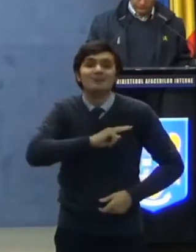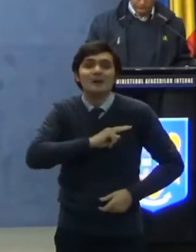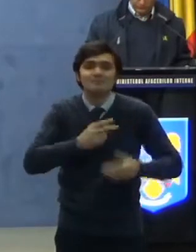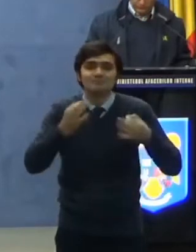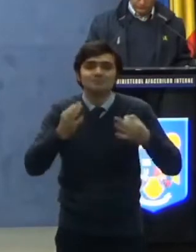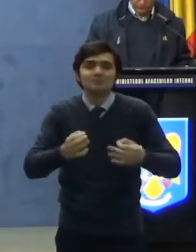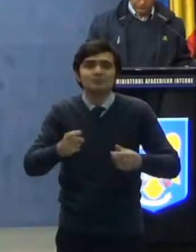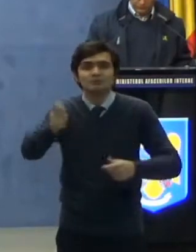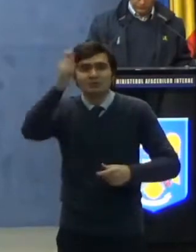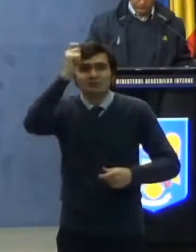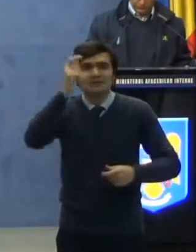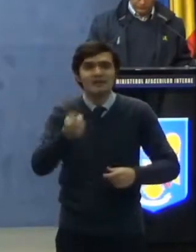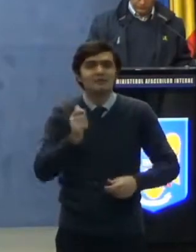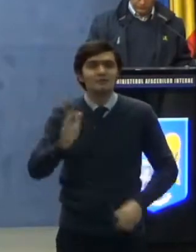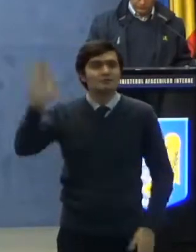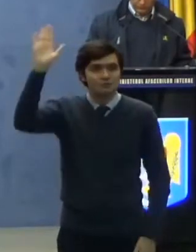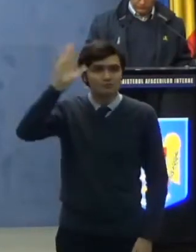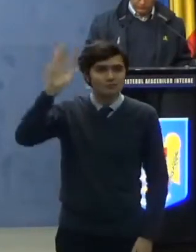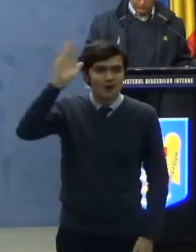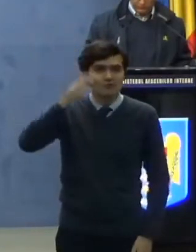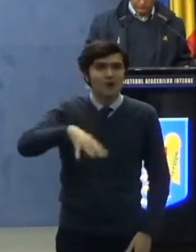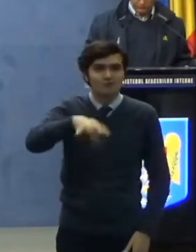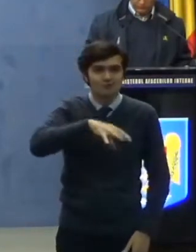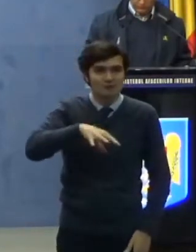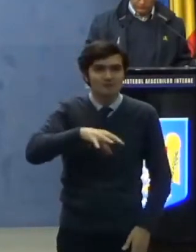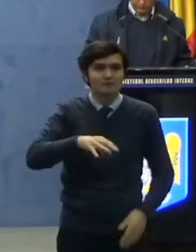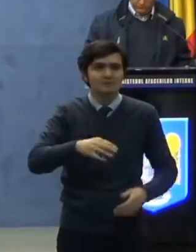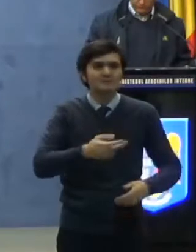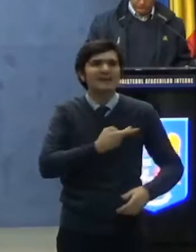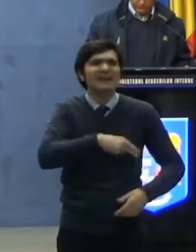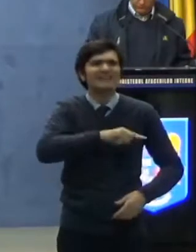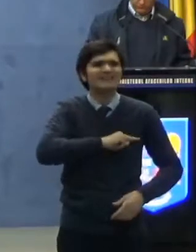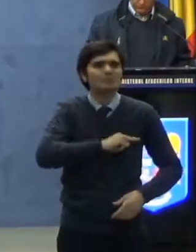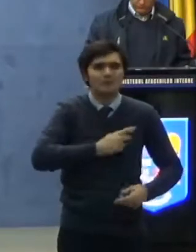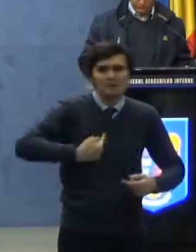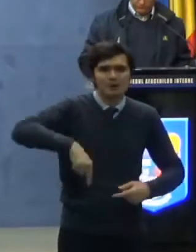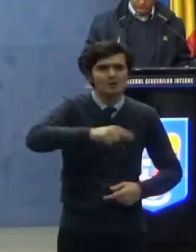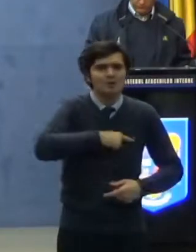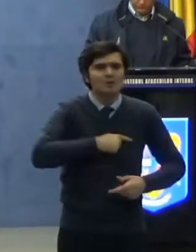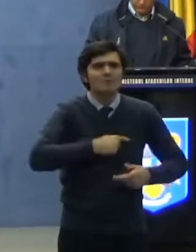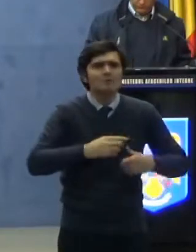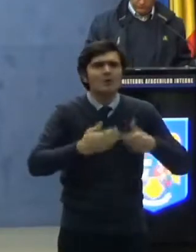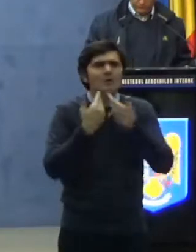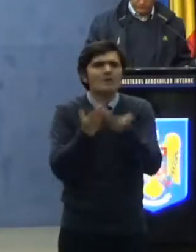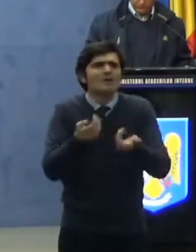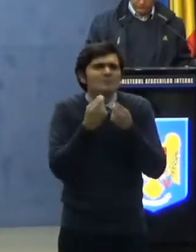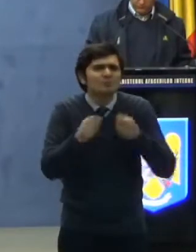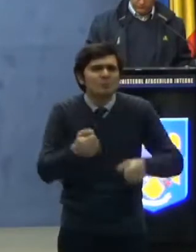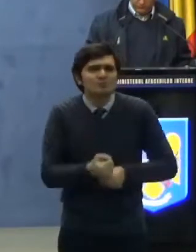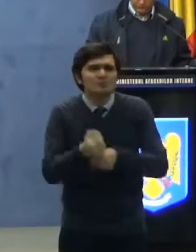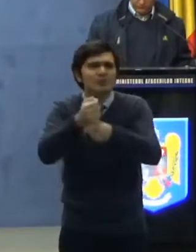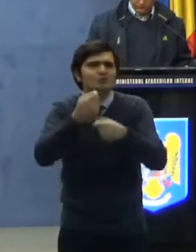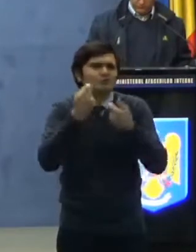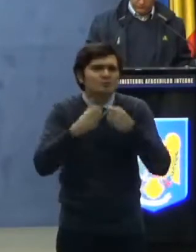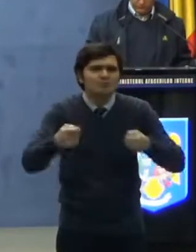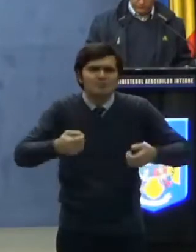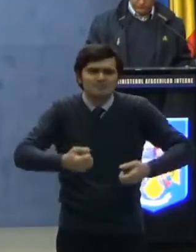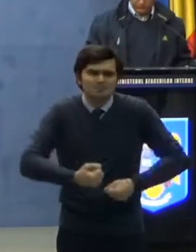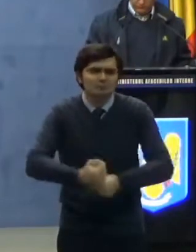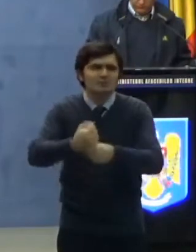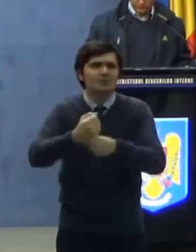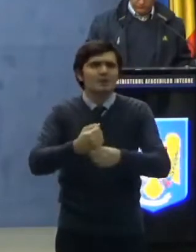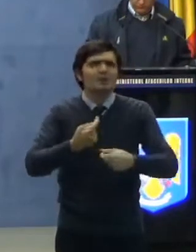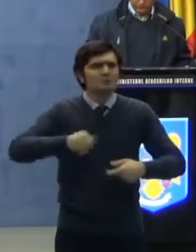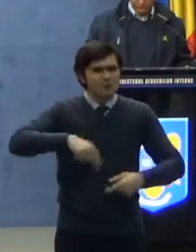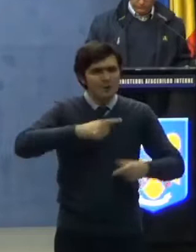de tot sprijinul și de toată susținerea noastră. Suntem și vom